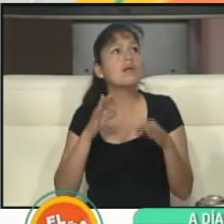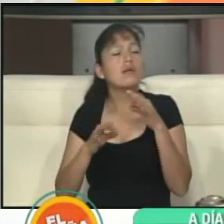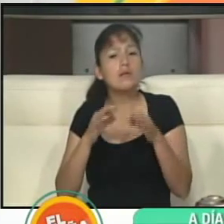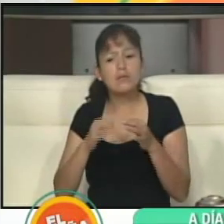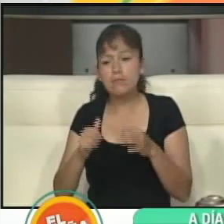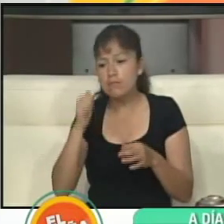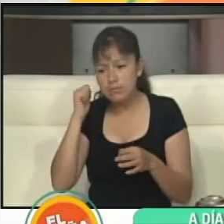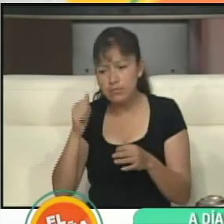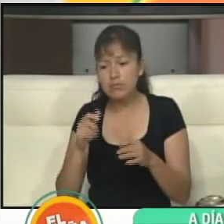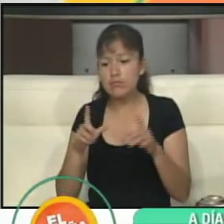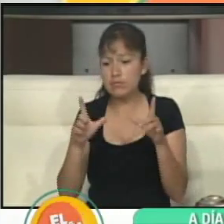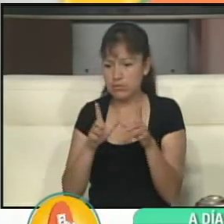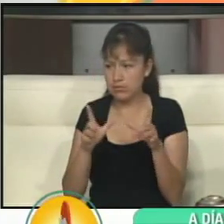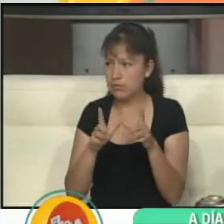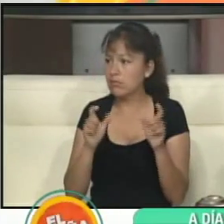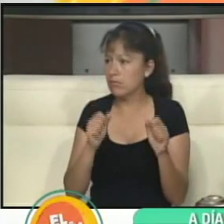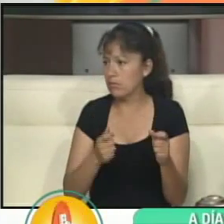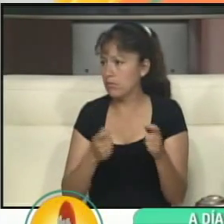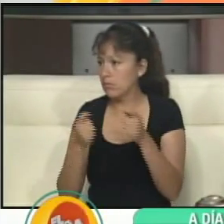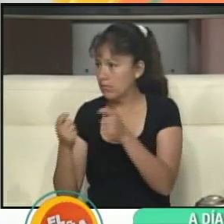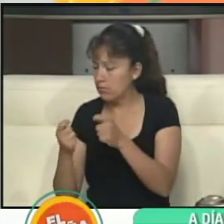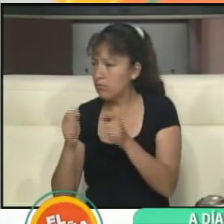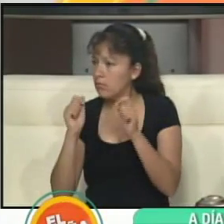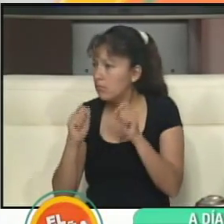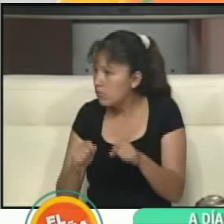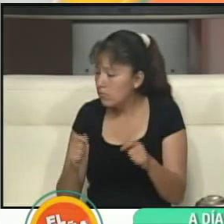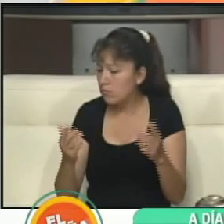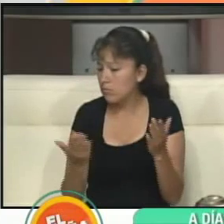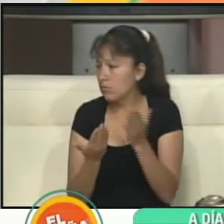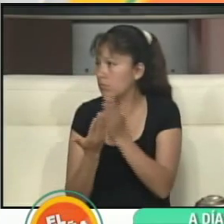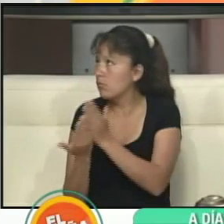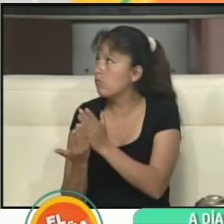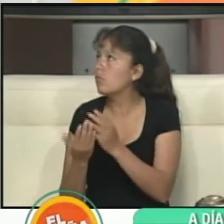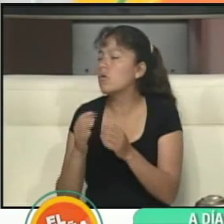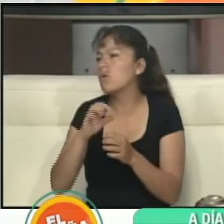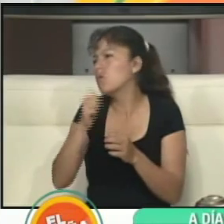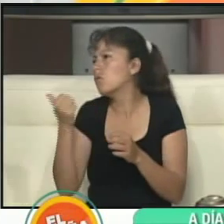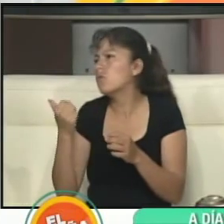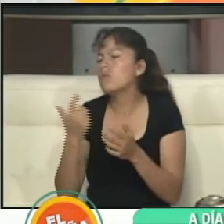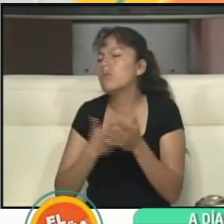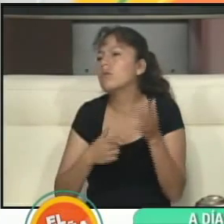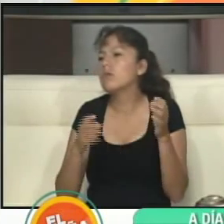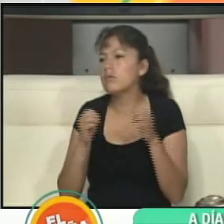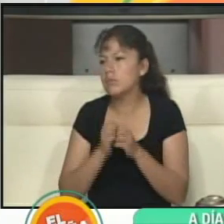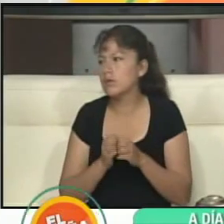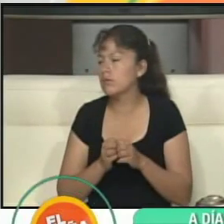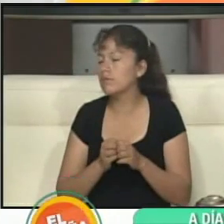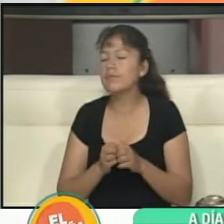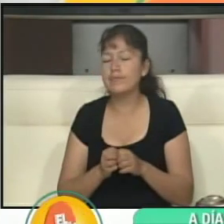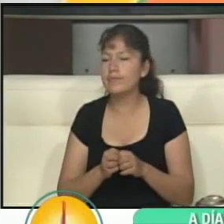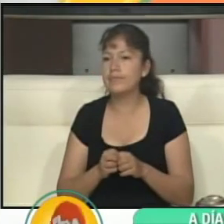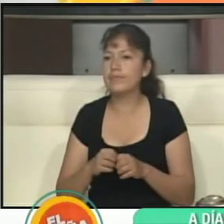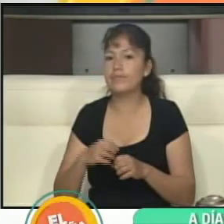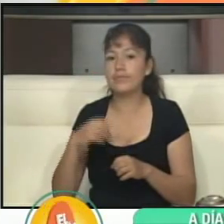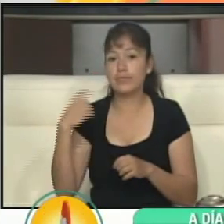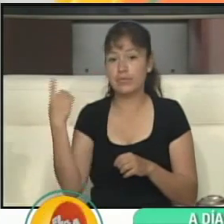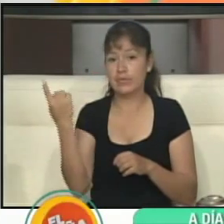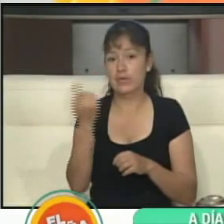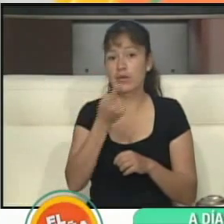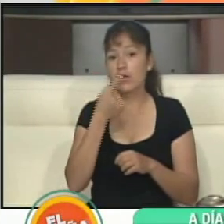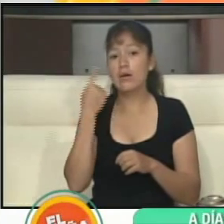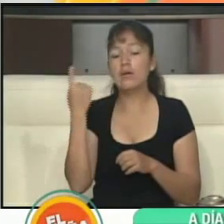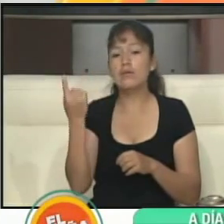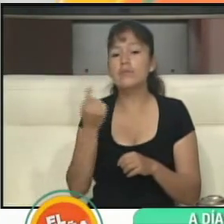libreta de servicio militar, ¿puedo votar? ¿O qué documentos me hacen falta para votar? Bueno, sí se está manejando lo que es